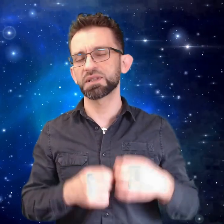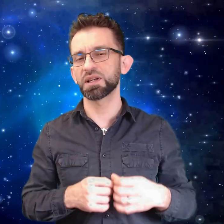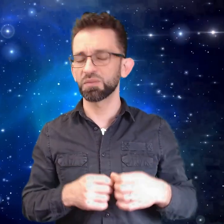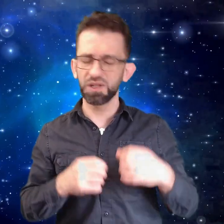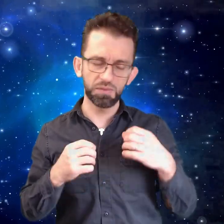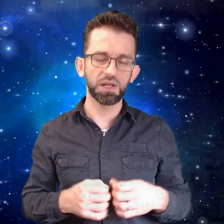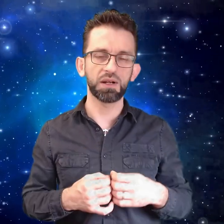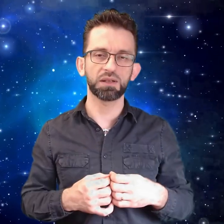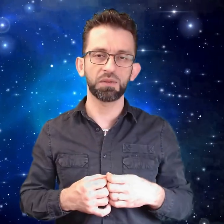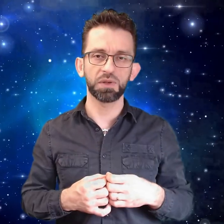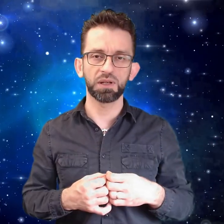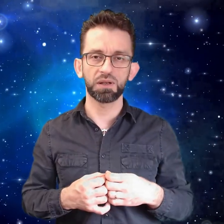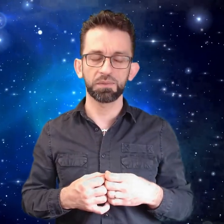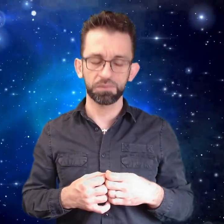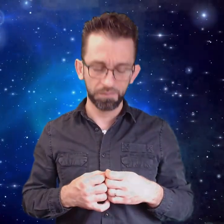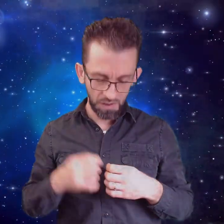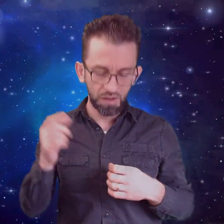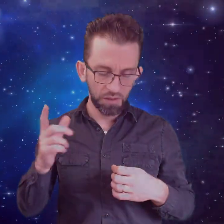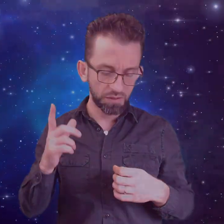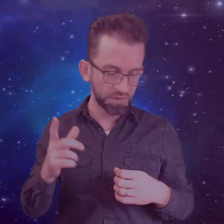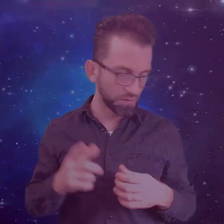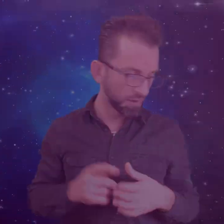ذاته بل يمكن أكتر من هيك انتظرونا